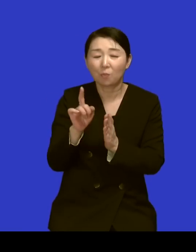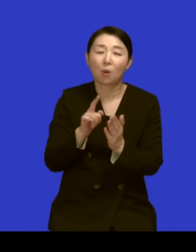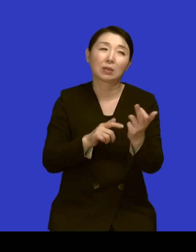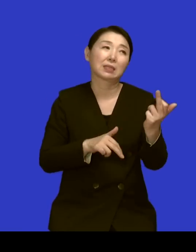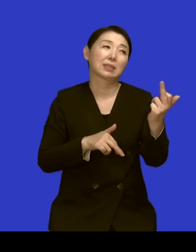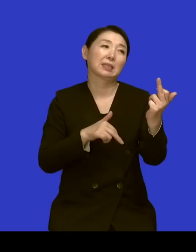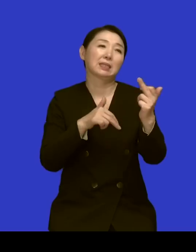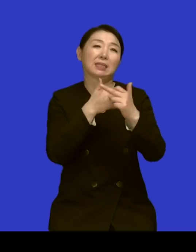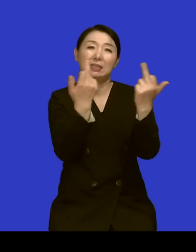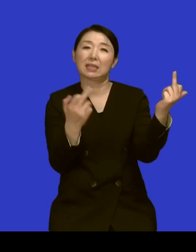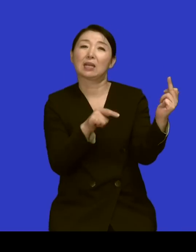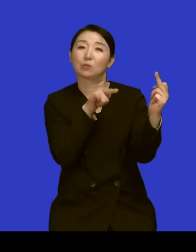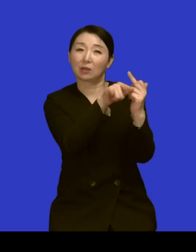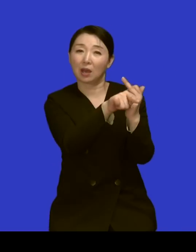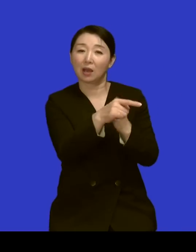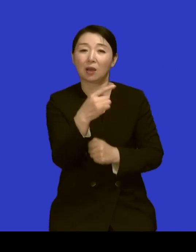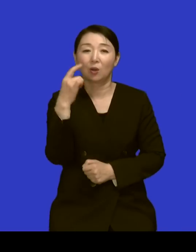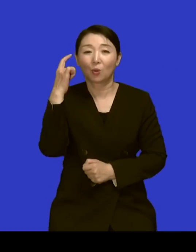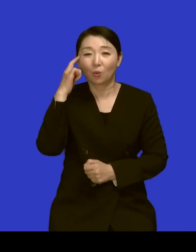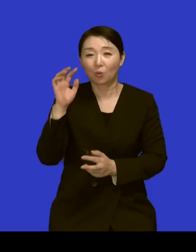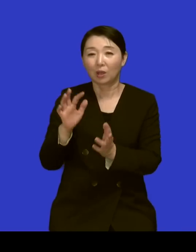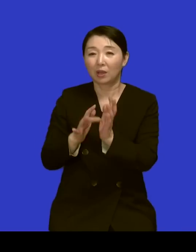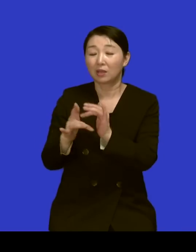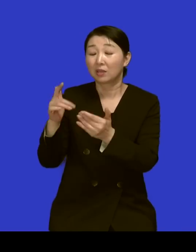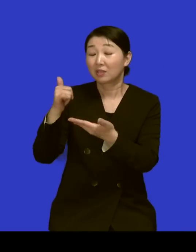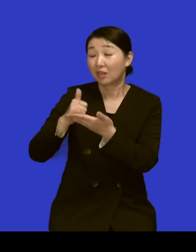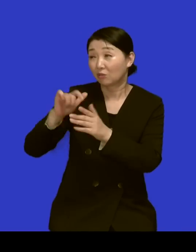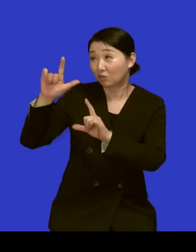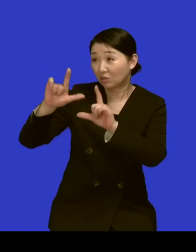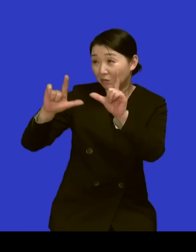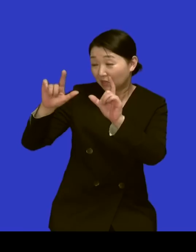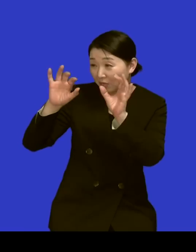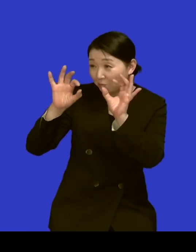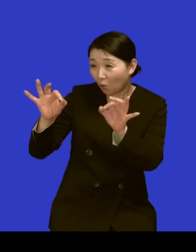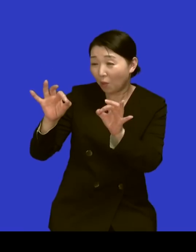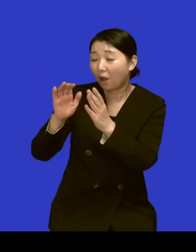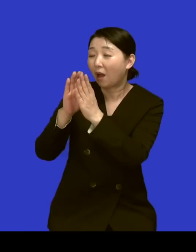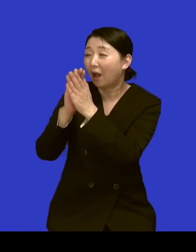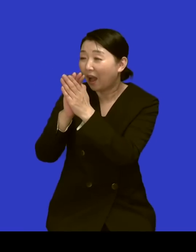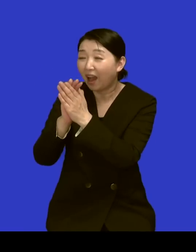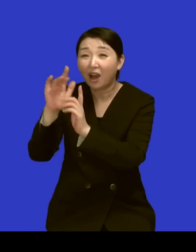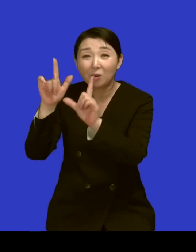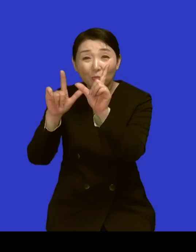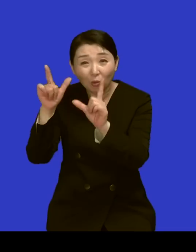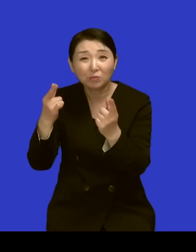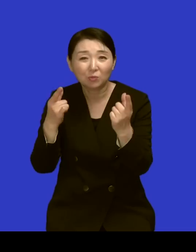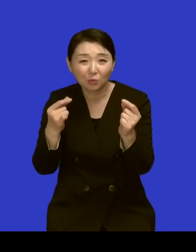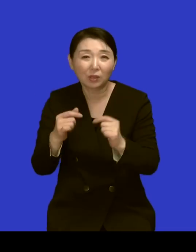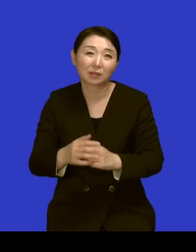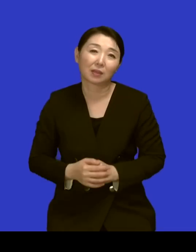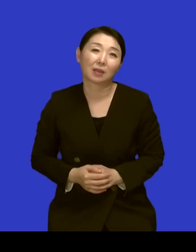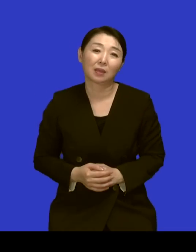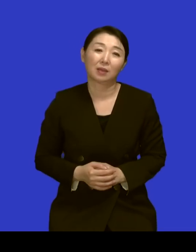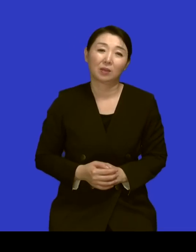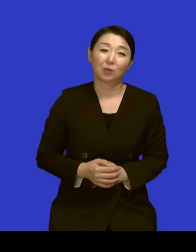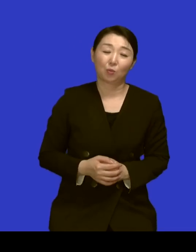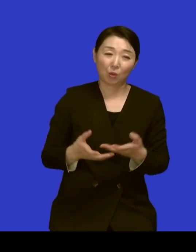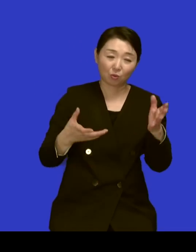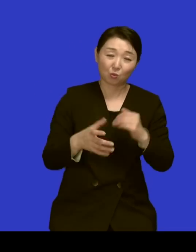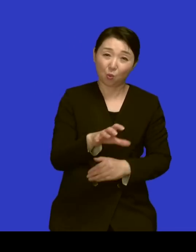네 그러니까 예수님 사진 보면 이렇게 하는 꼭 그런 산이에요 아 해남의 뒷산에 네 그거를